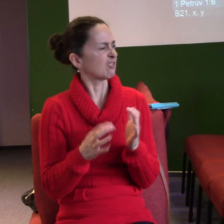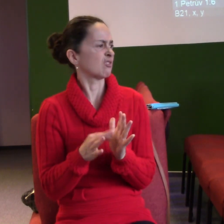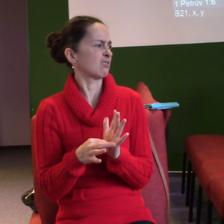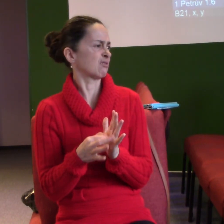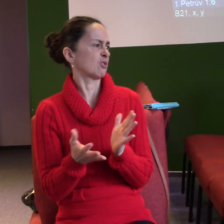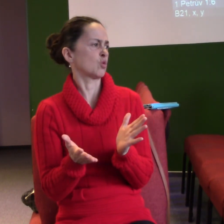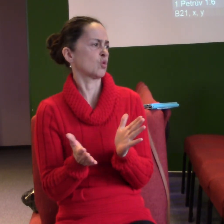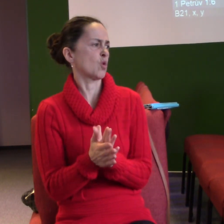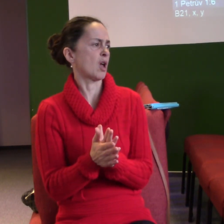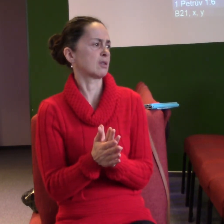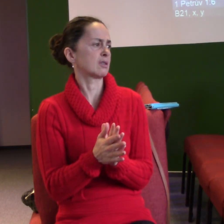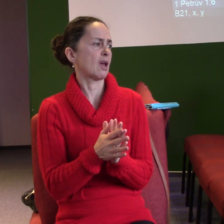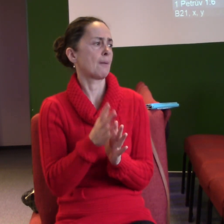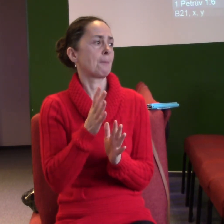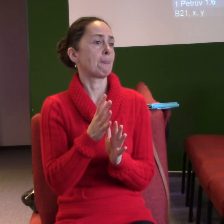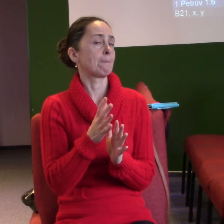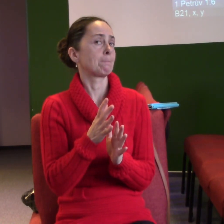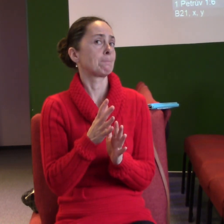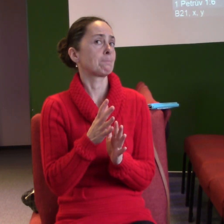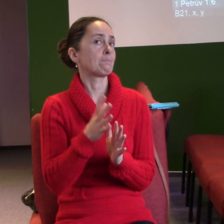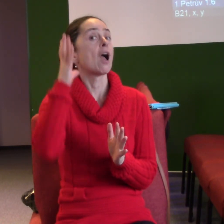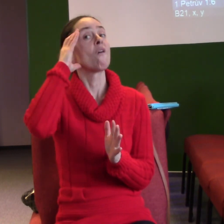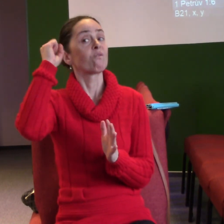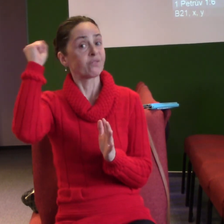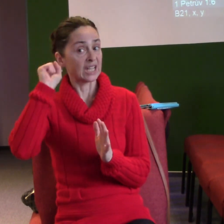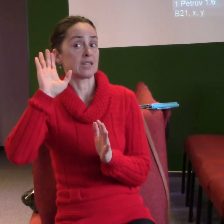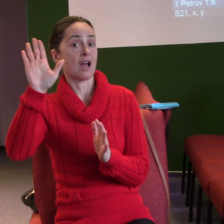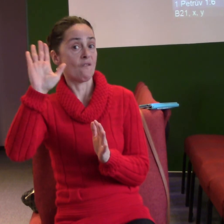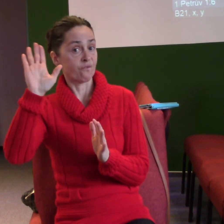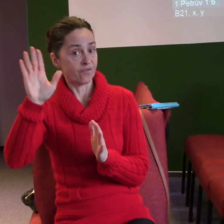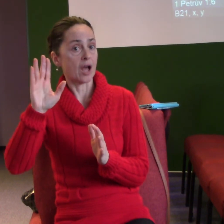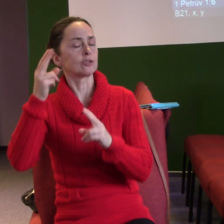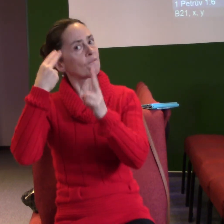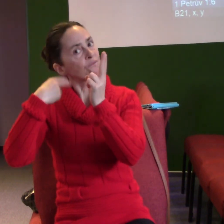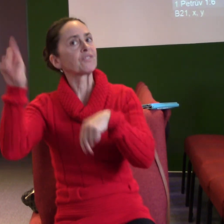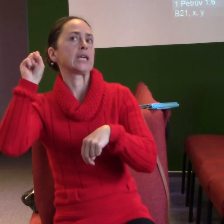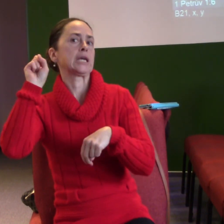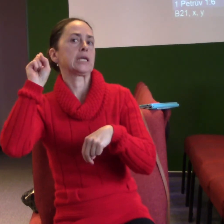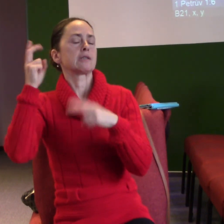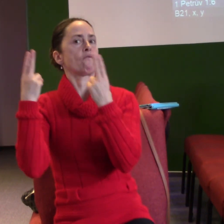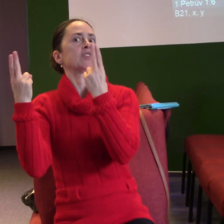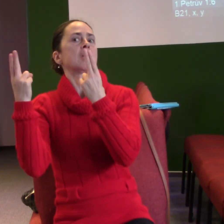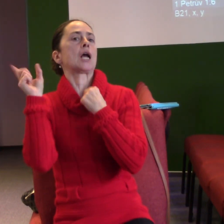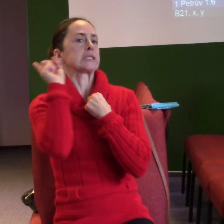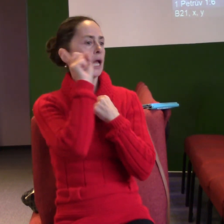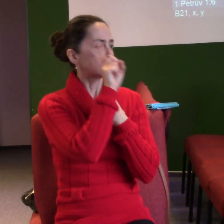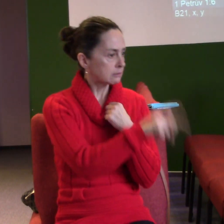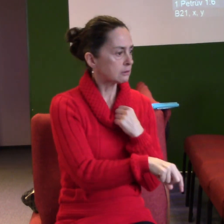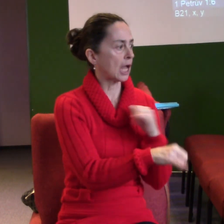vaší víry zácnější, než pomíjící zlato, jež je zkoušeno v ohni, byla nalezena chvále,